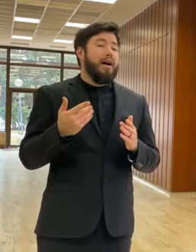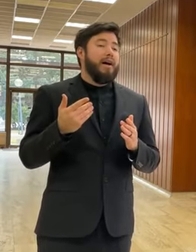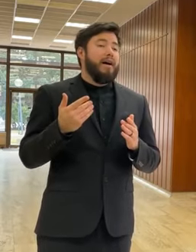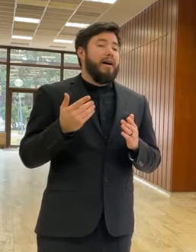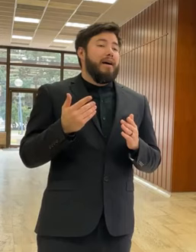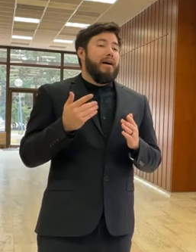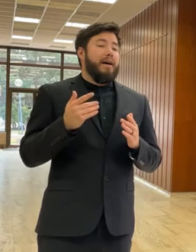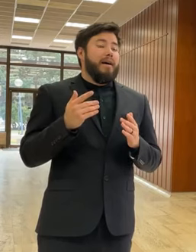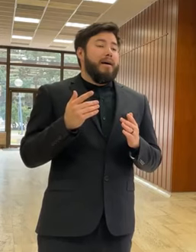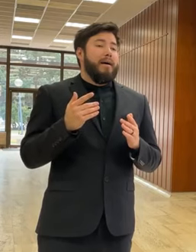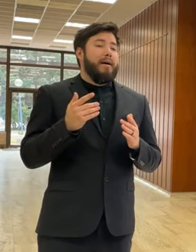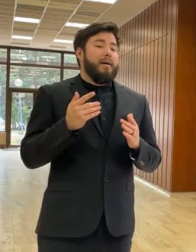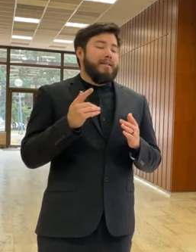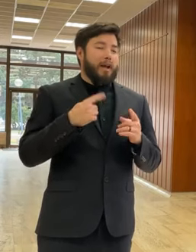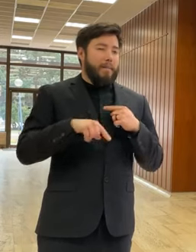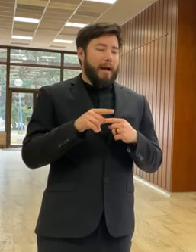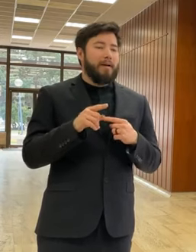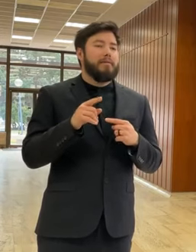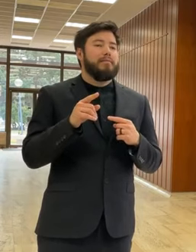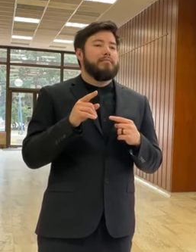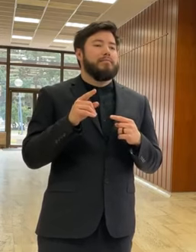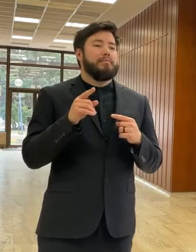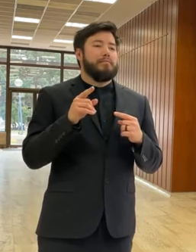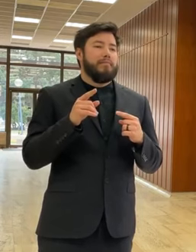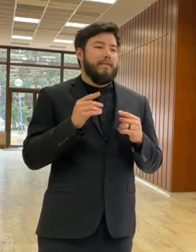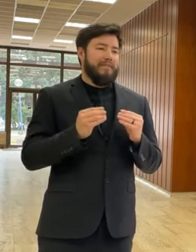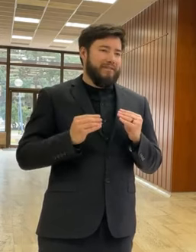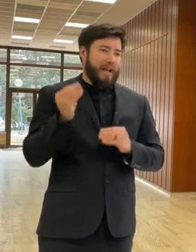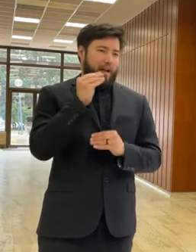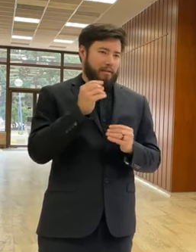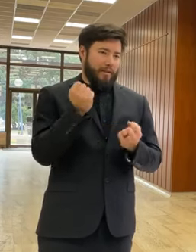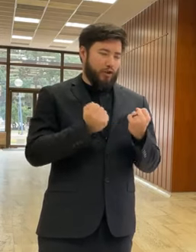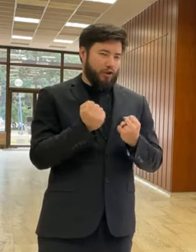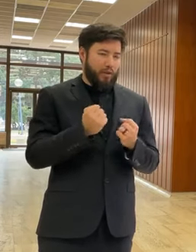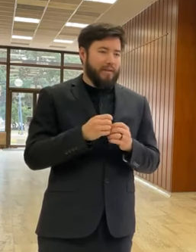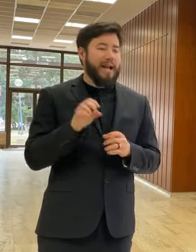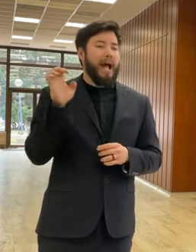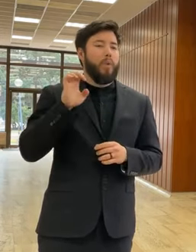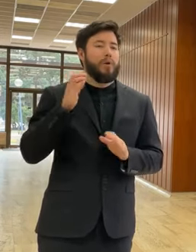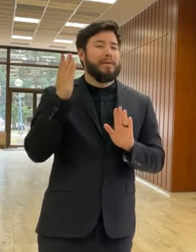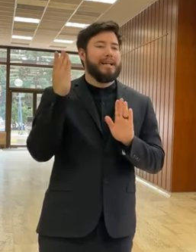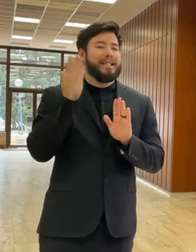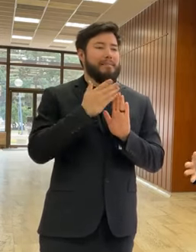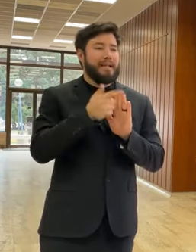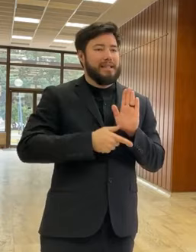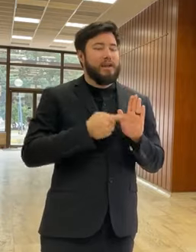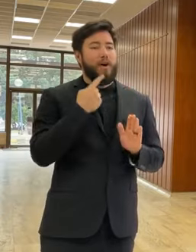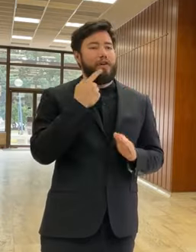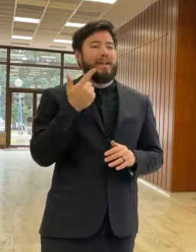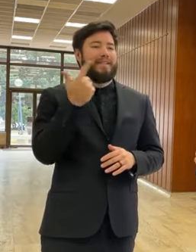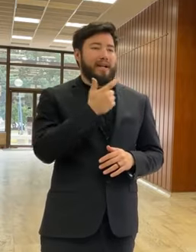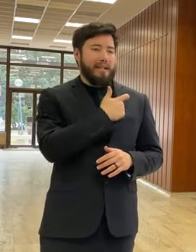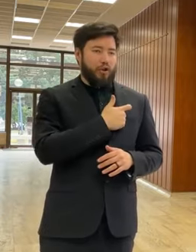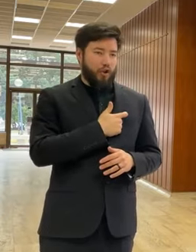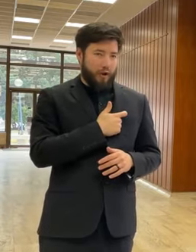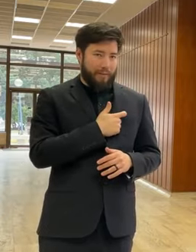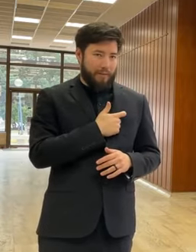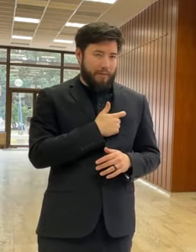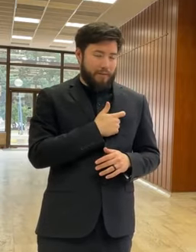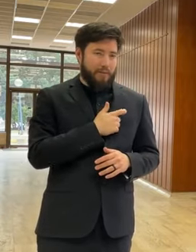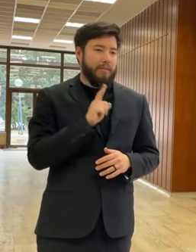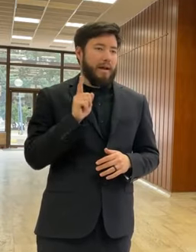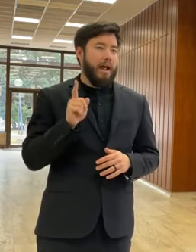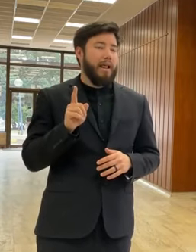nedostatku rušňovodičov. Ten vek je 19 rokov, Európska smernica určuje 20 rokov, ale na jazdenie v celom európskom